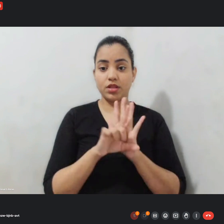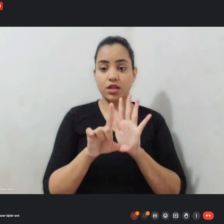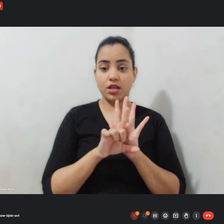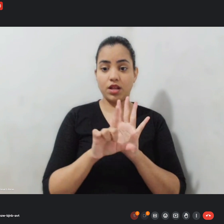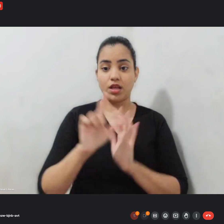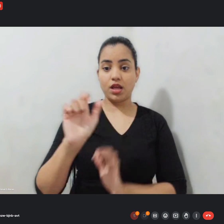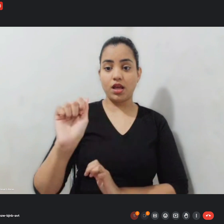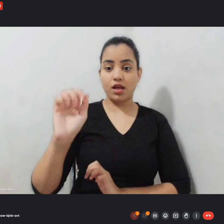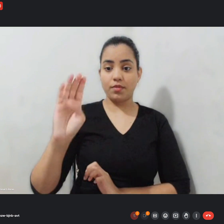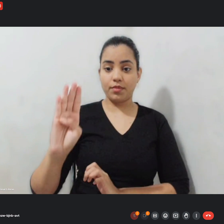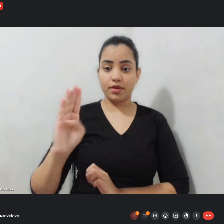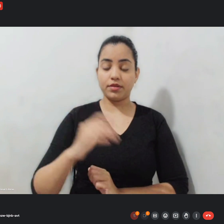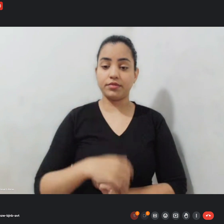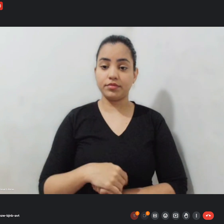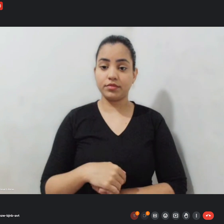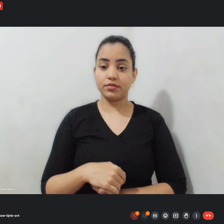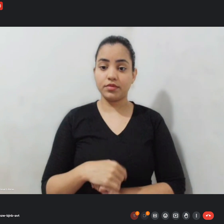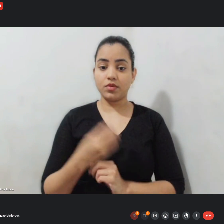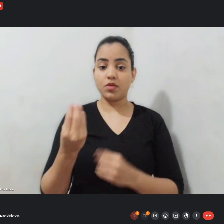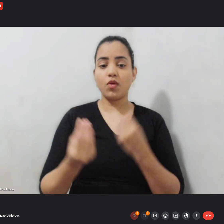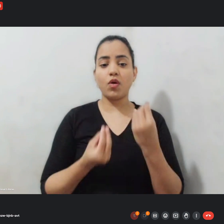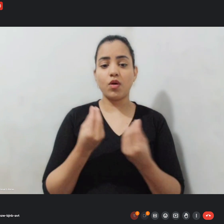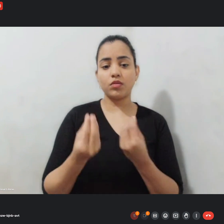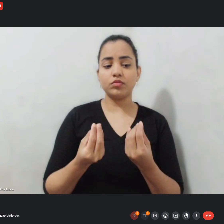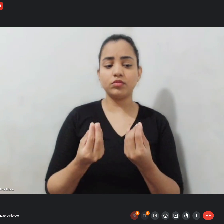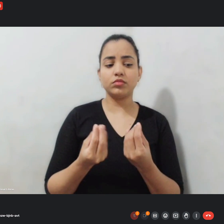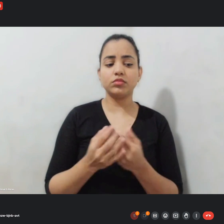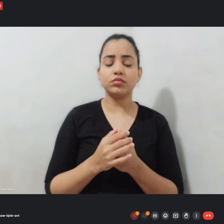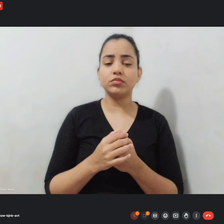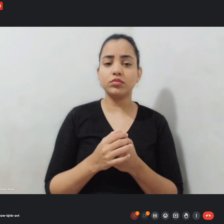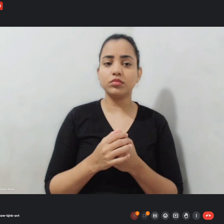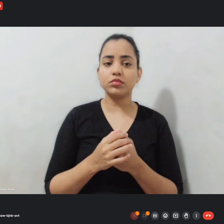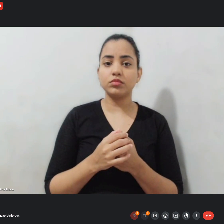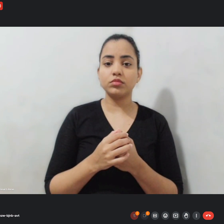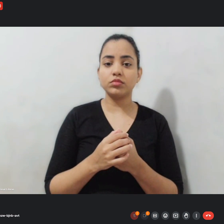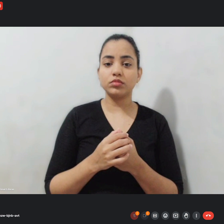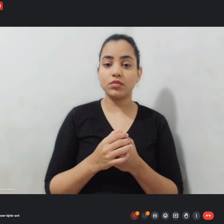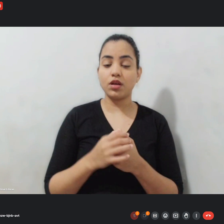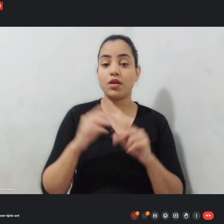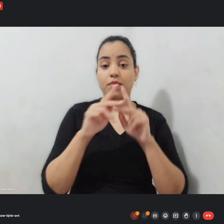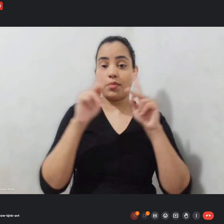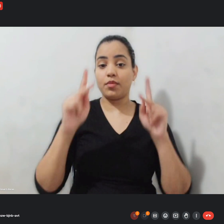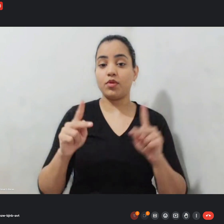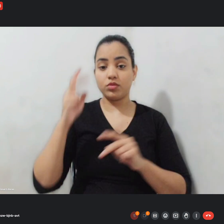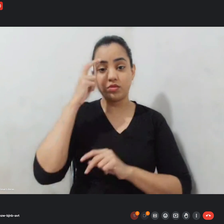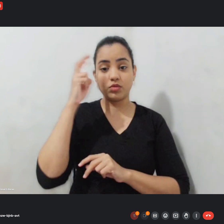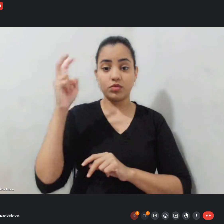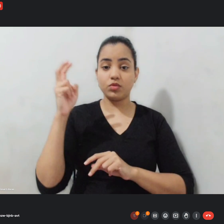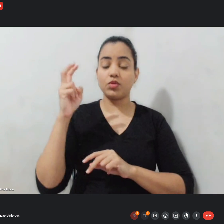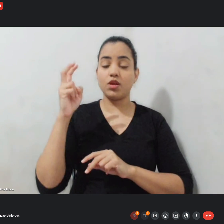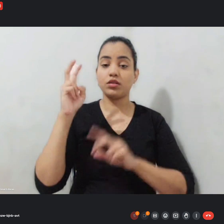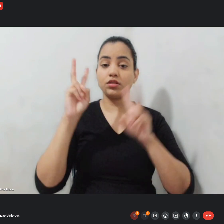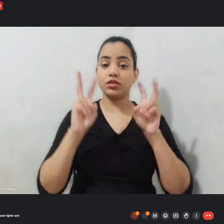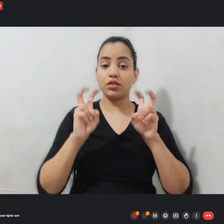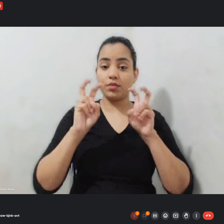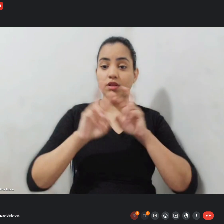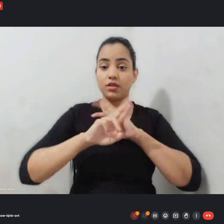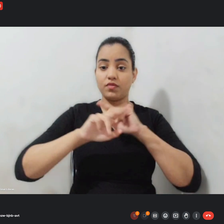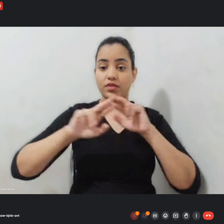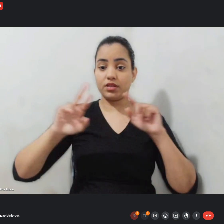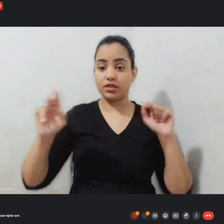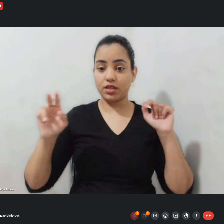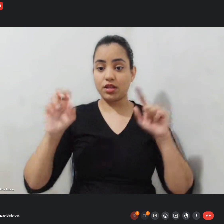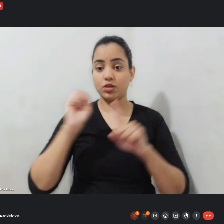a categoria que foi projetos culturais que se referiam à diversidade sócio-humana